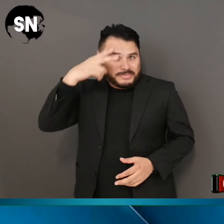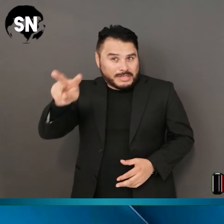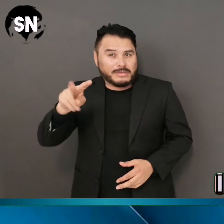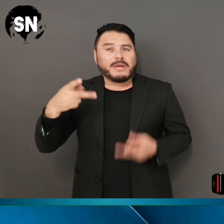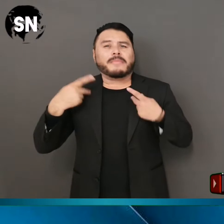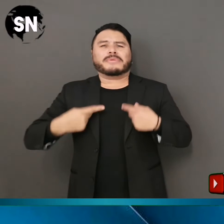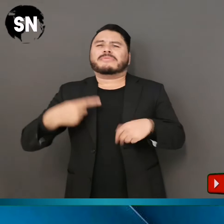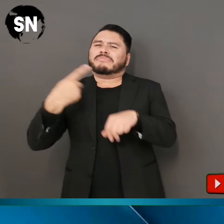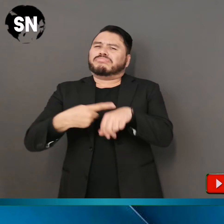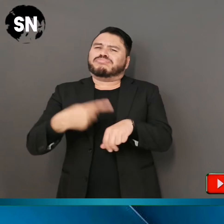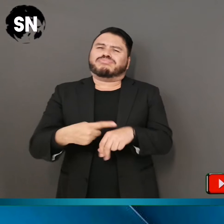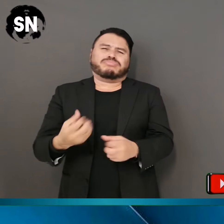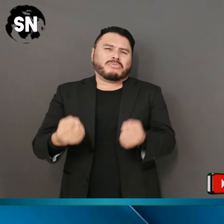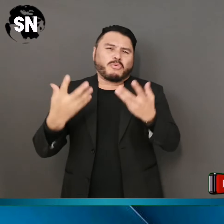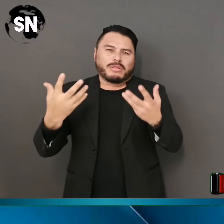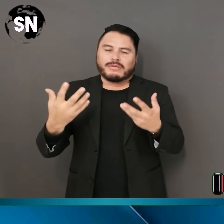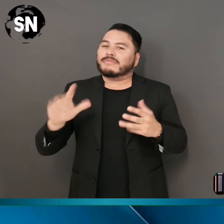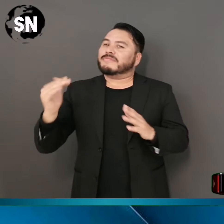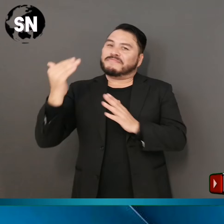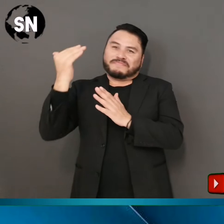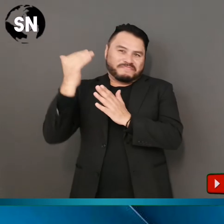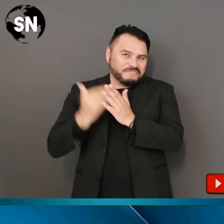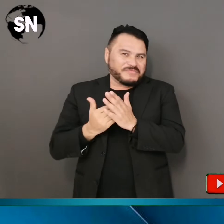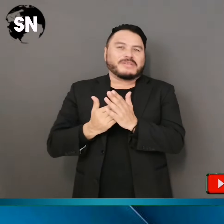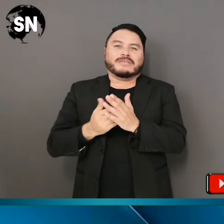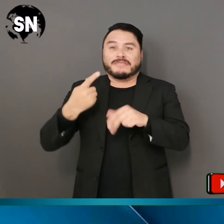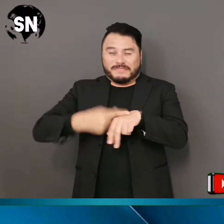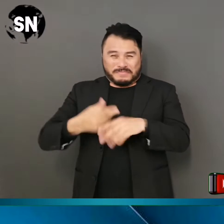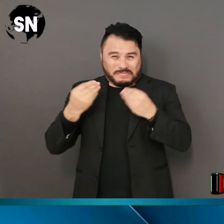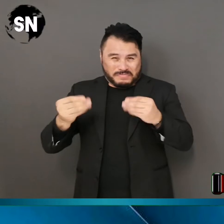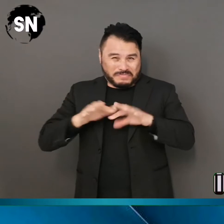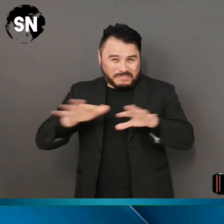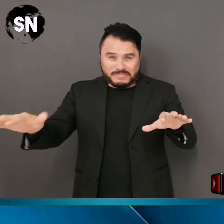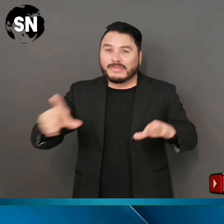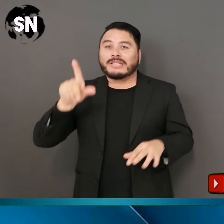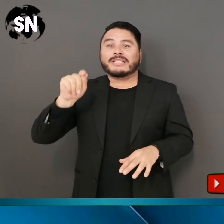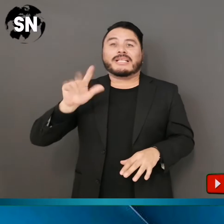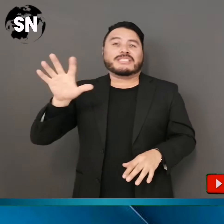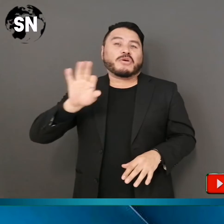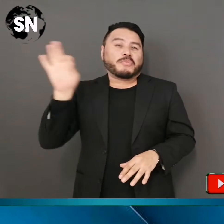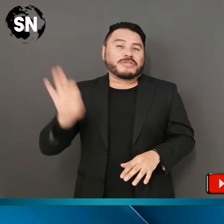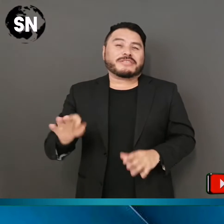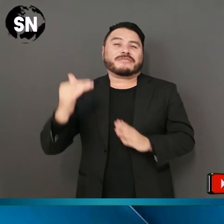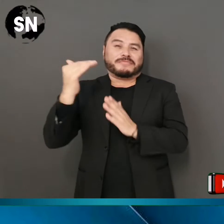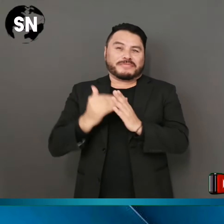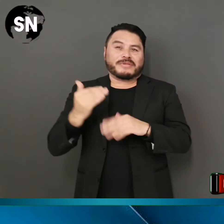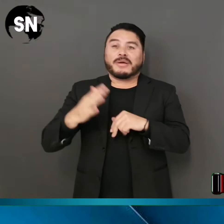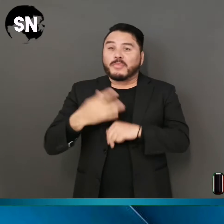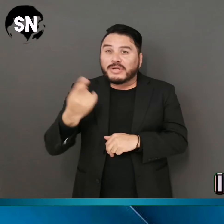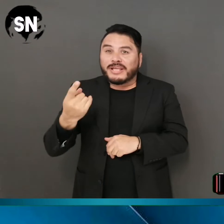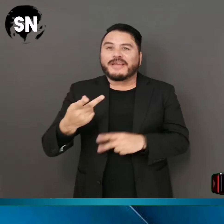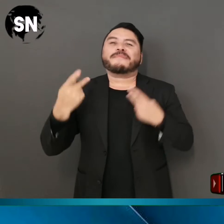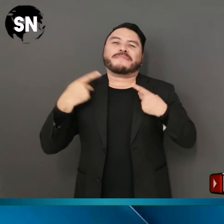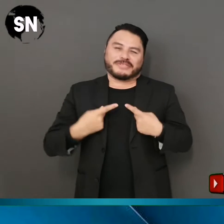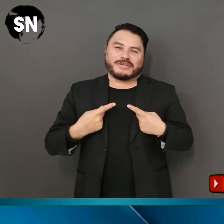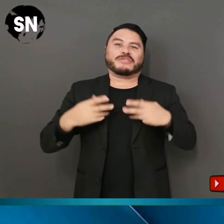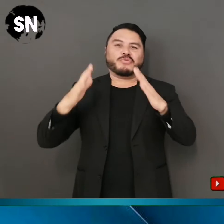En México, hemos reducido hasta 75% la cantidad de contagios de COVID-19 por la aplicación de las